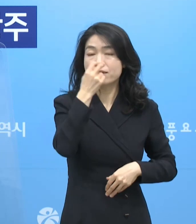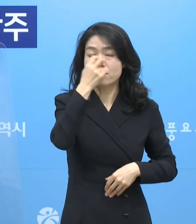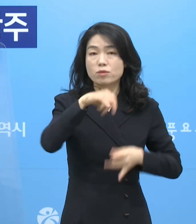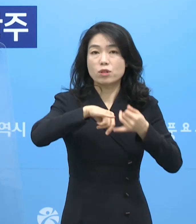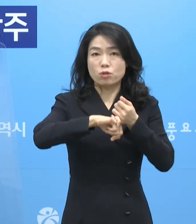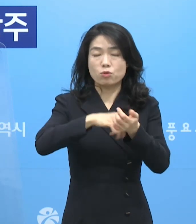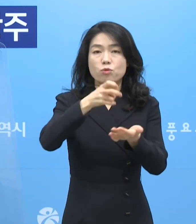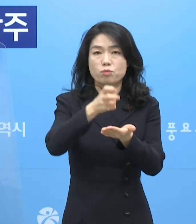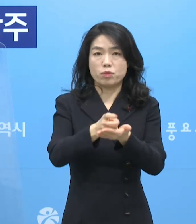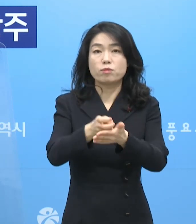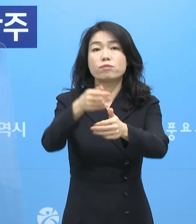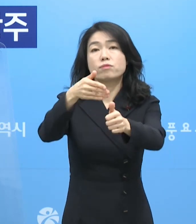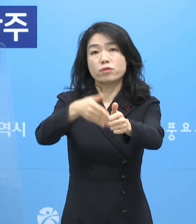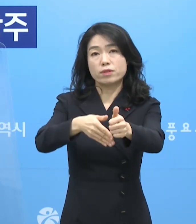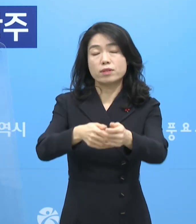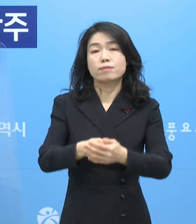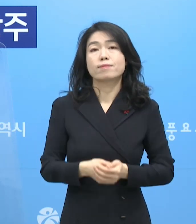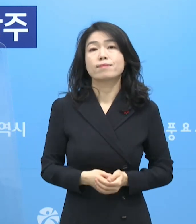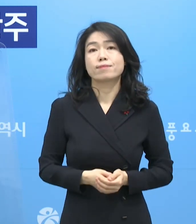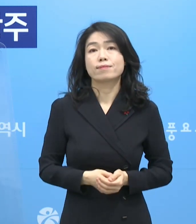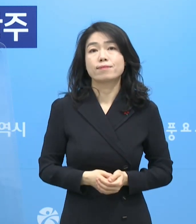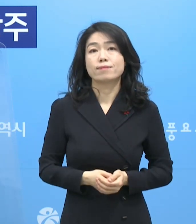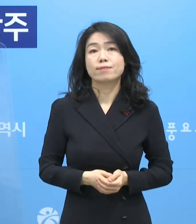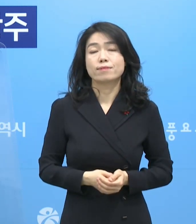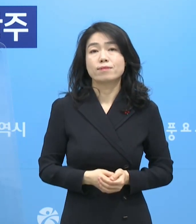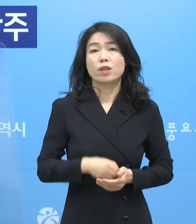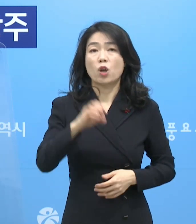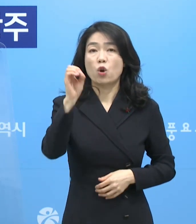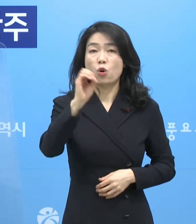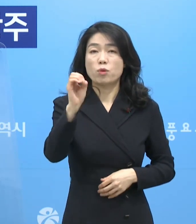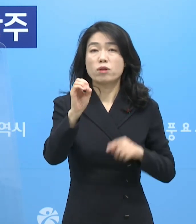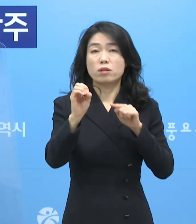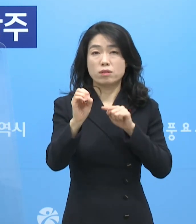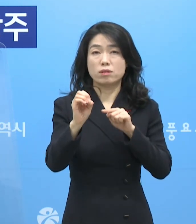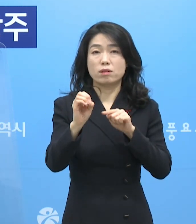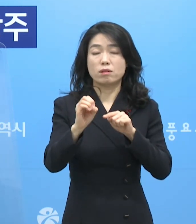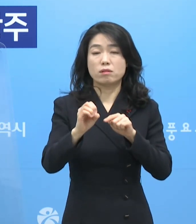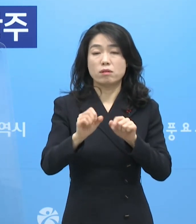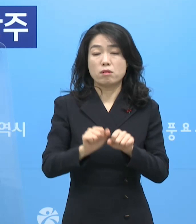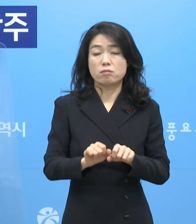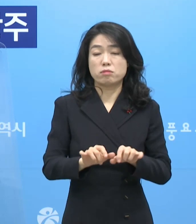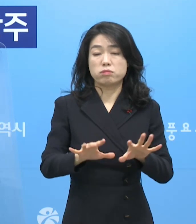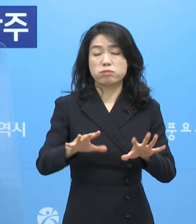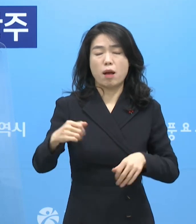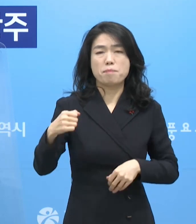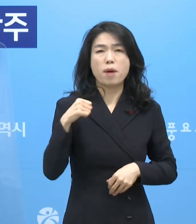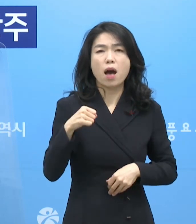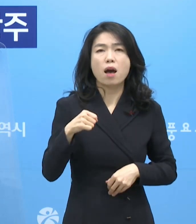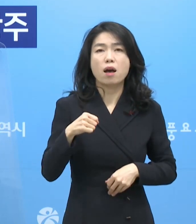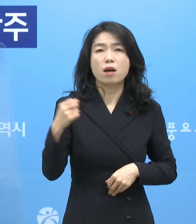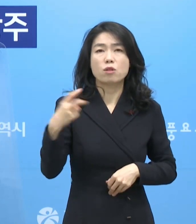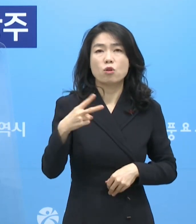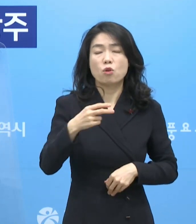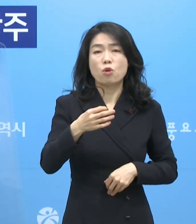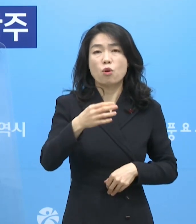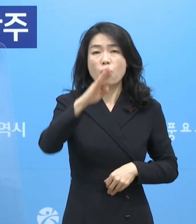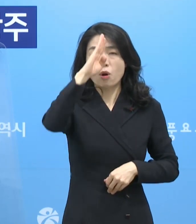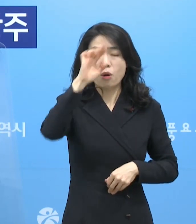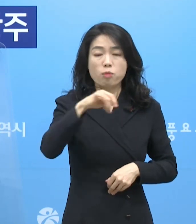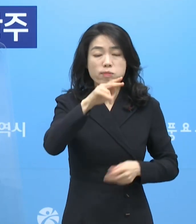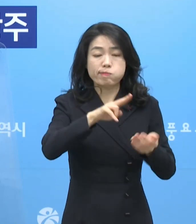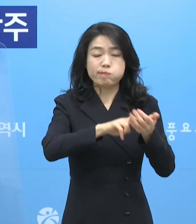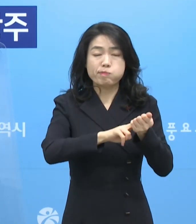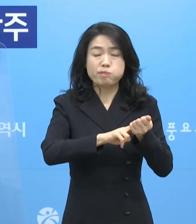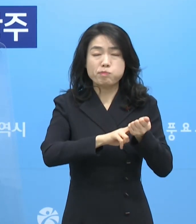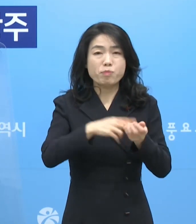의무적으로 받아주시기 바랍니다. 오미크론 변이는 전파력이 매우 강하고 잠복기가 평균 3일